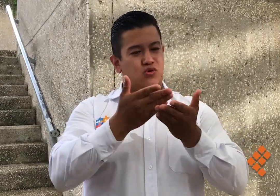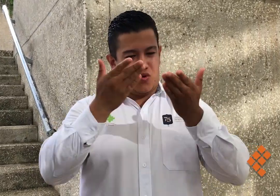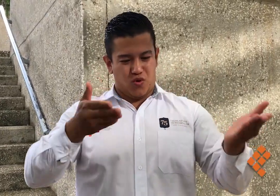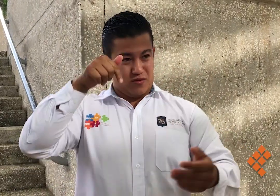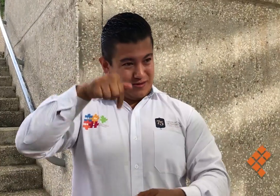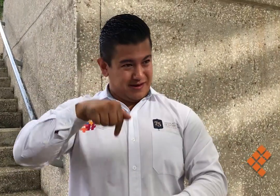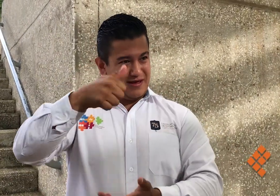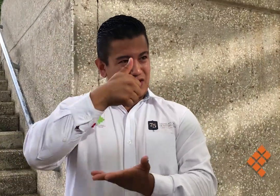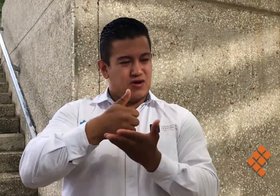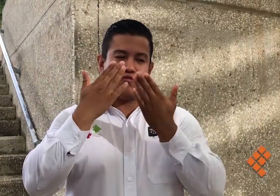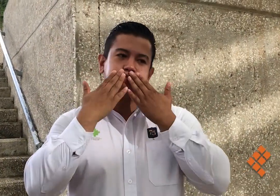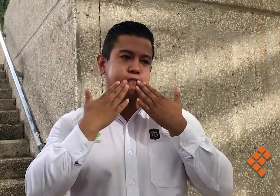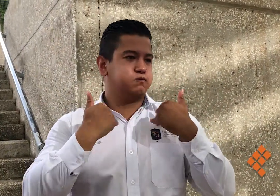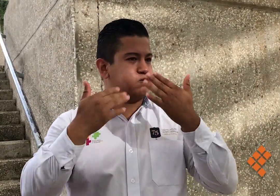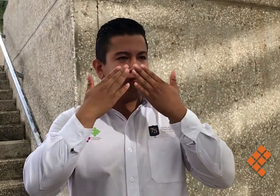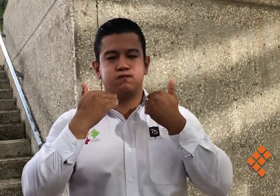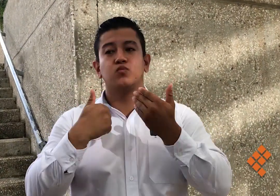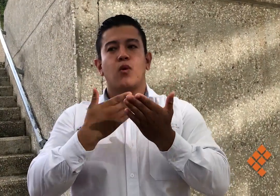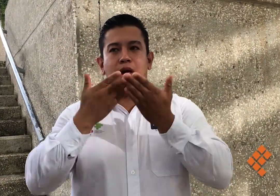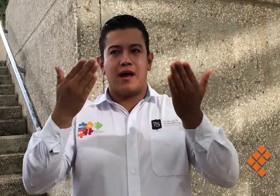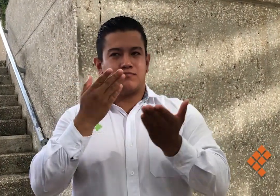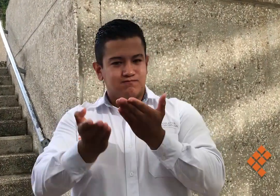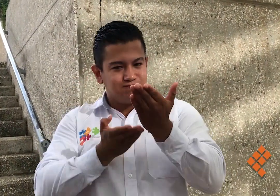Ángel Gutiérrez e información de Rebeca Hernández, Cuadratín al Aire.